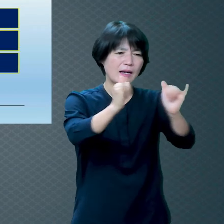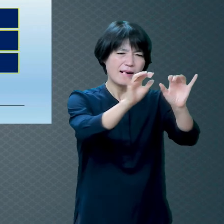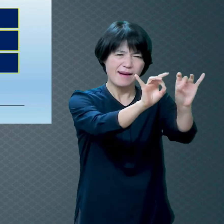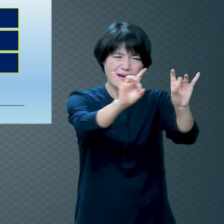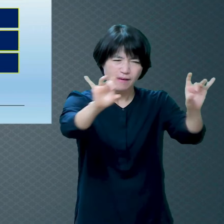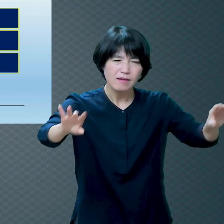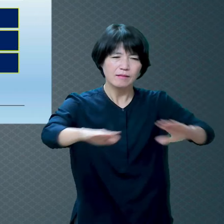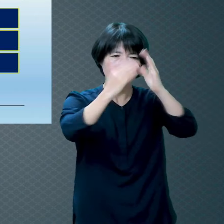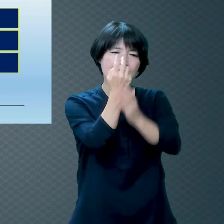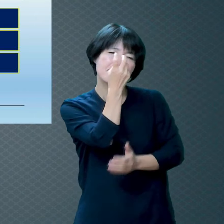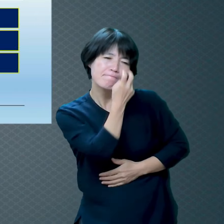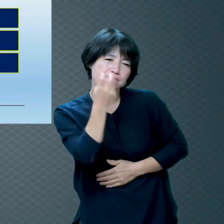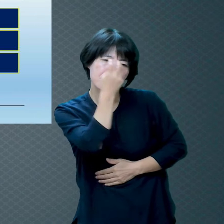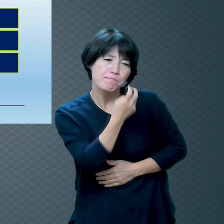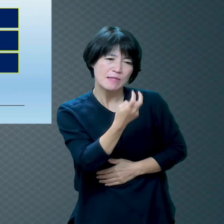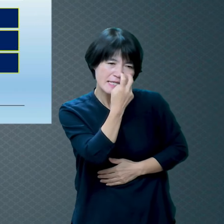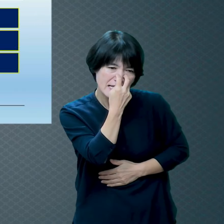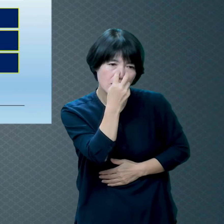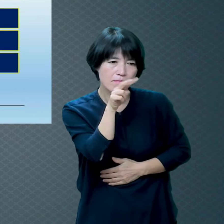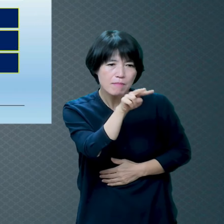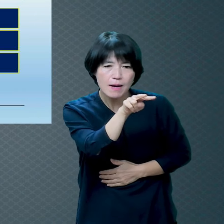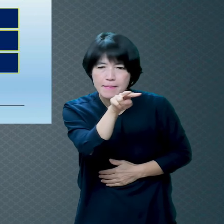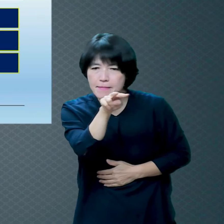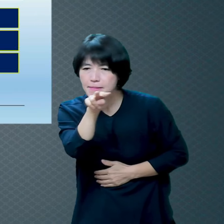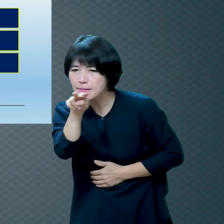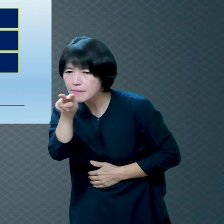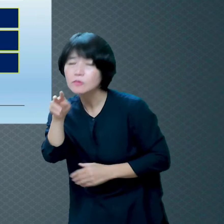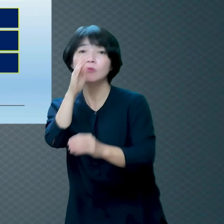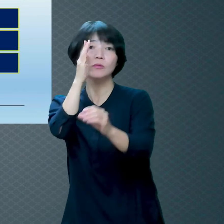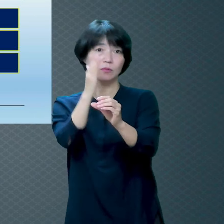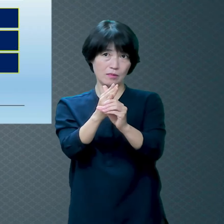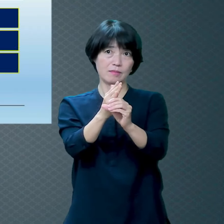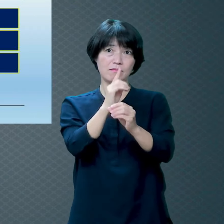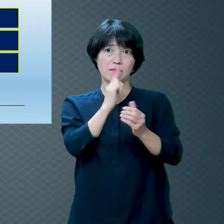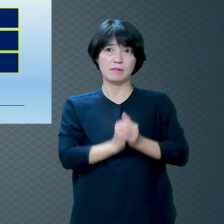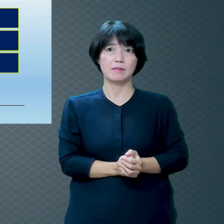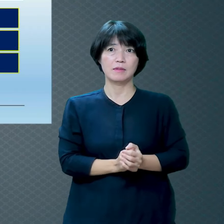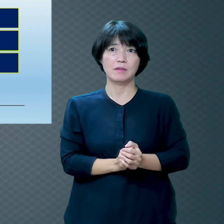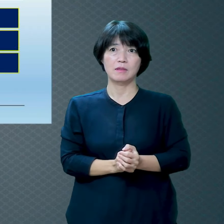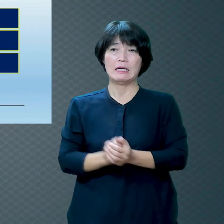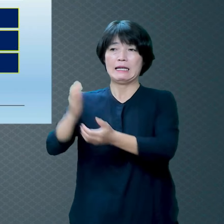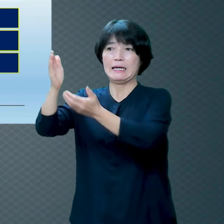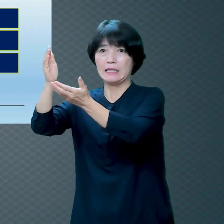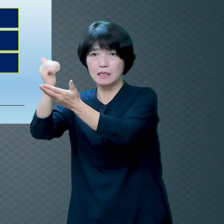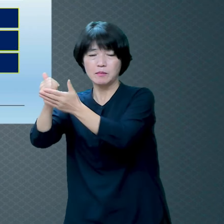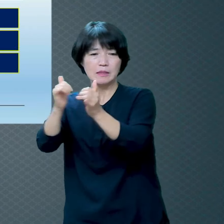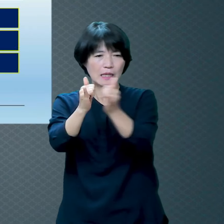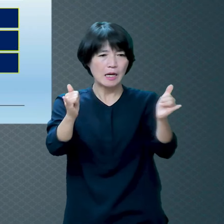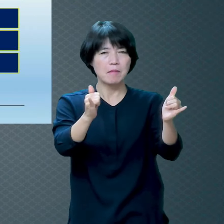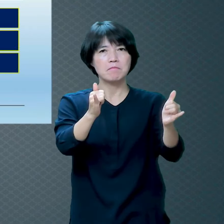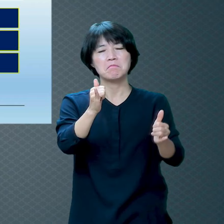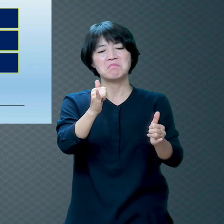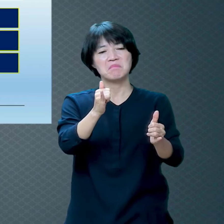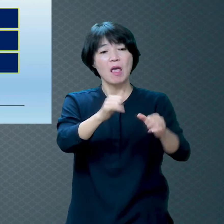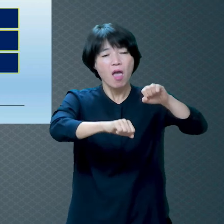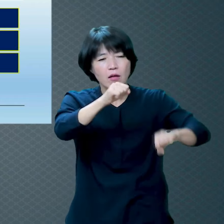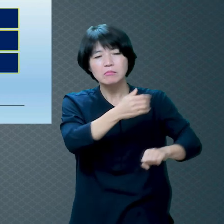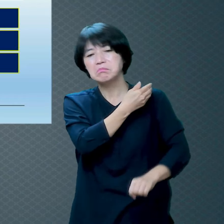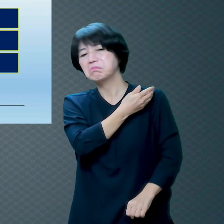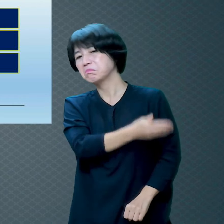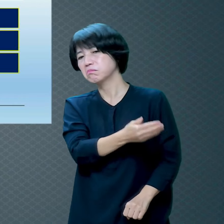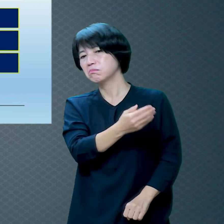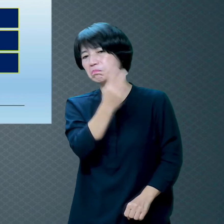분이 아니고 지켜보시는 분이에요 감찰 무슨 말인지 아시죠